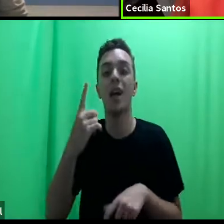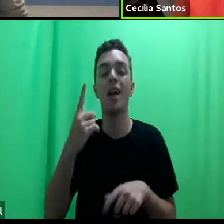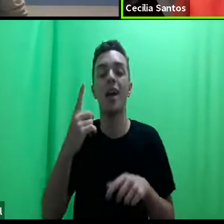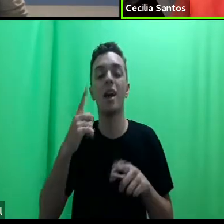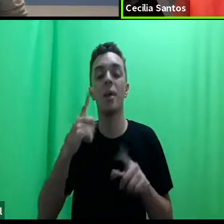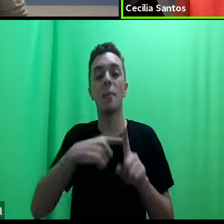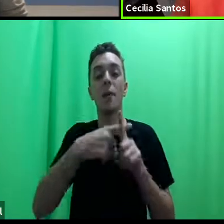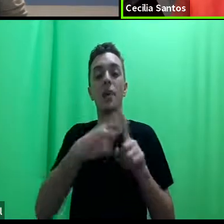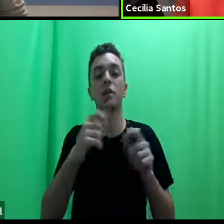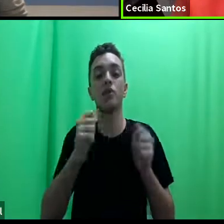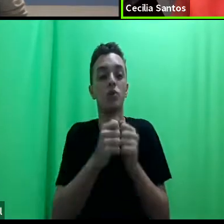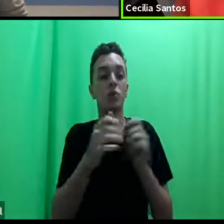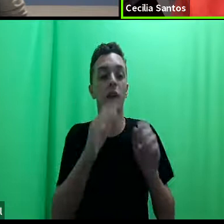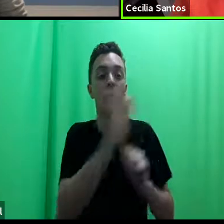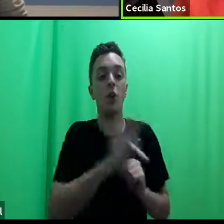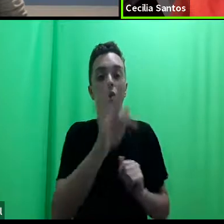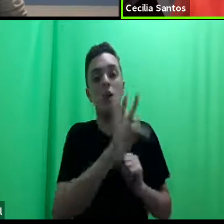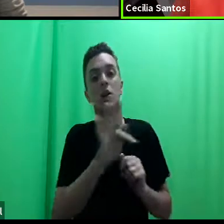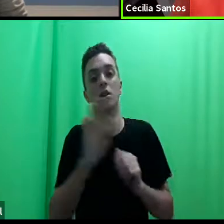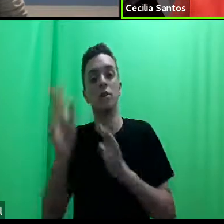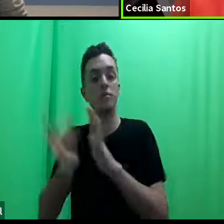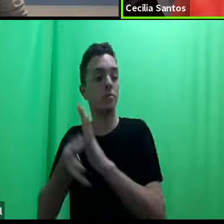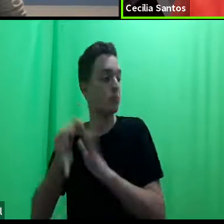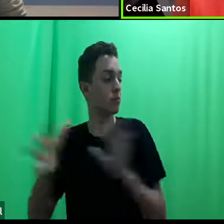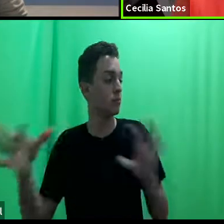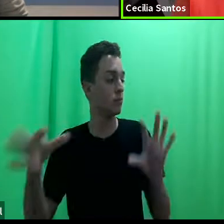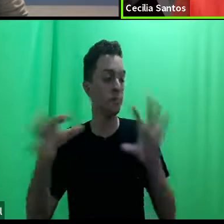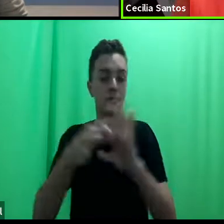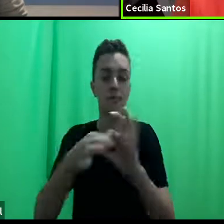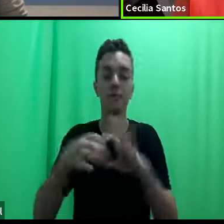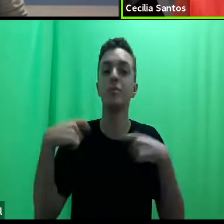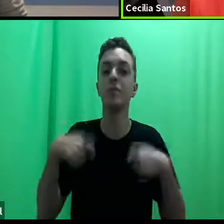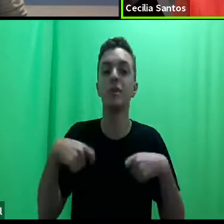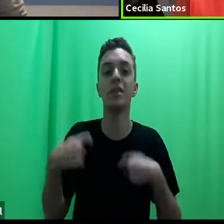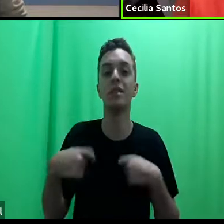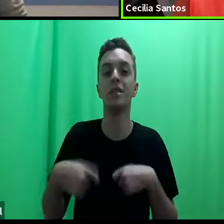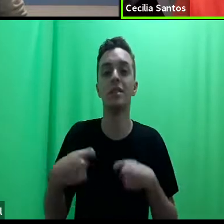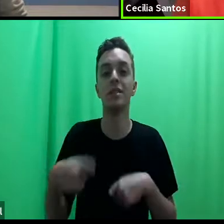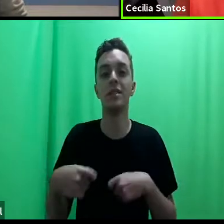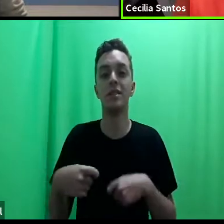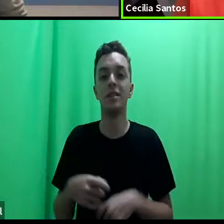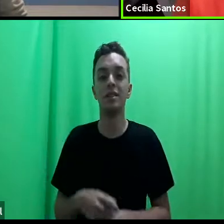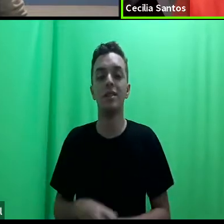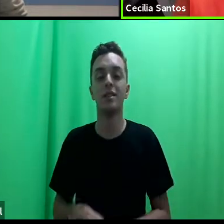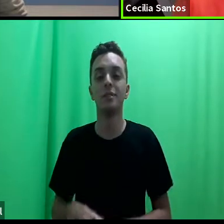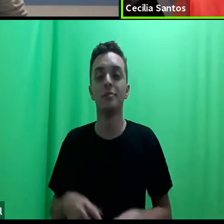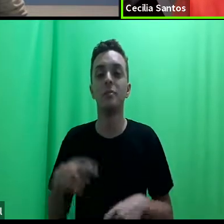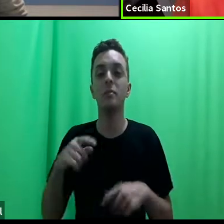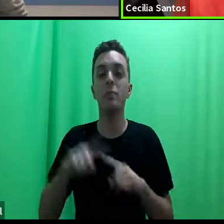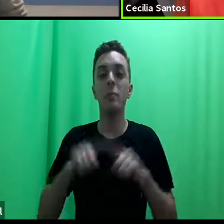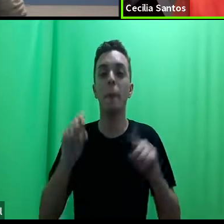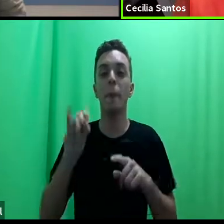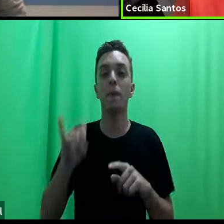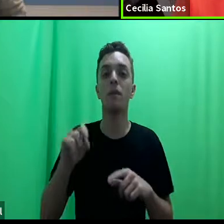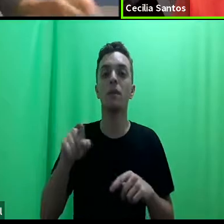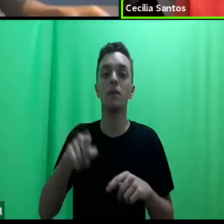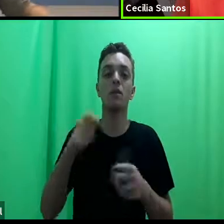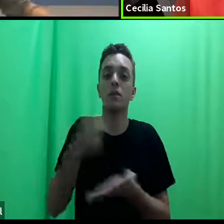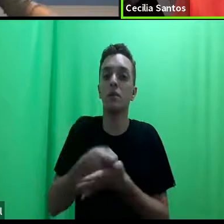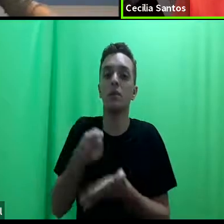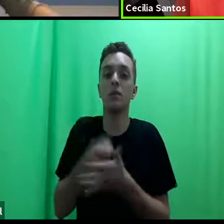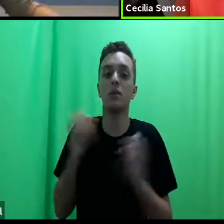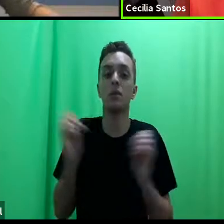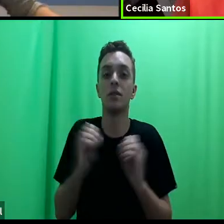Se é uma disciplina, se ela se tornar obrigatória, não precisa de uma política afirmativa. Mas, se ela não for obrigatória,